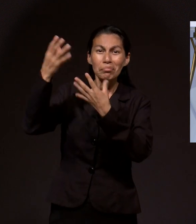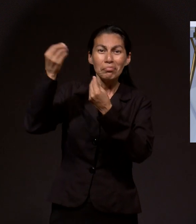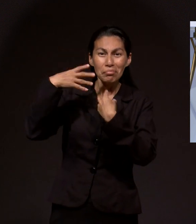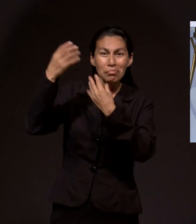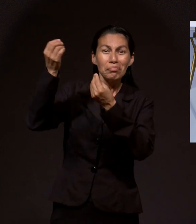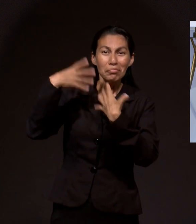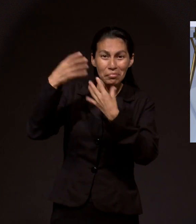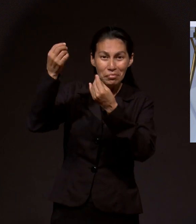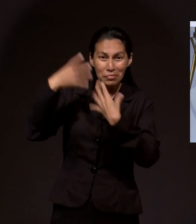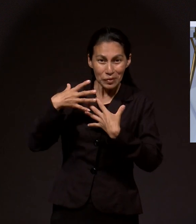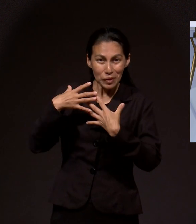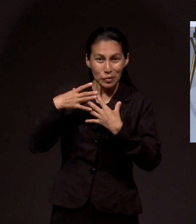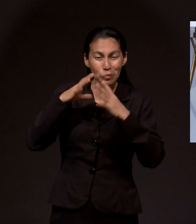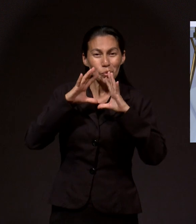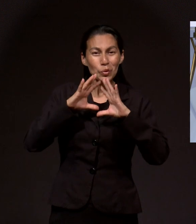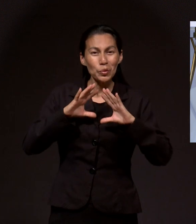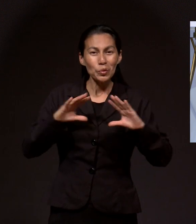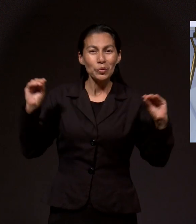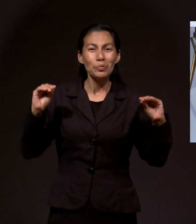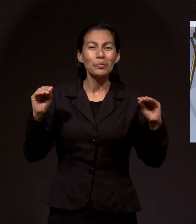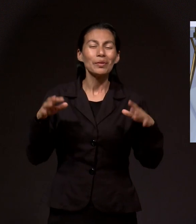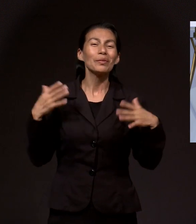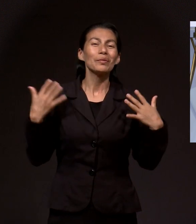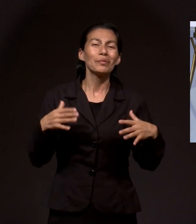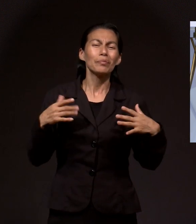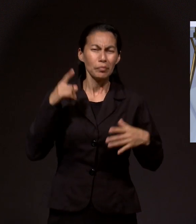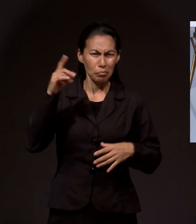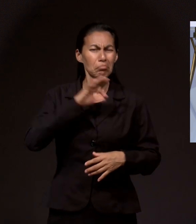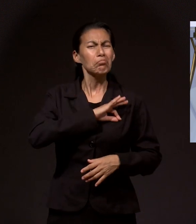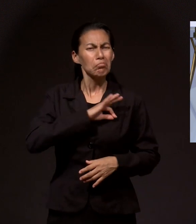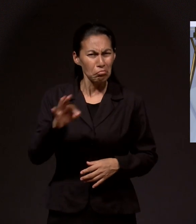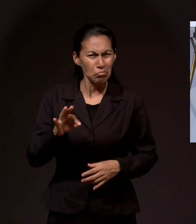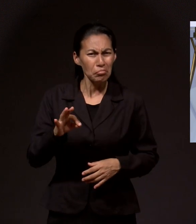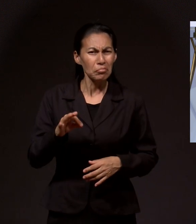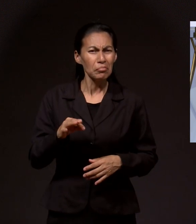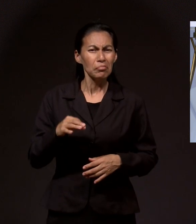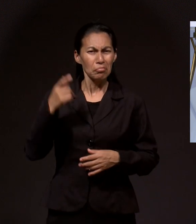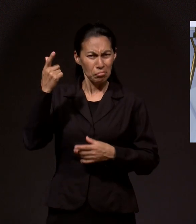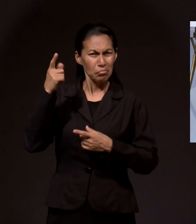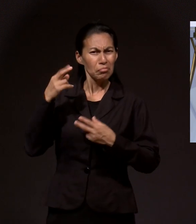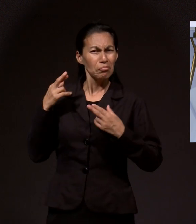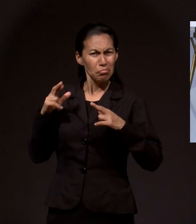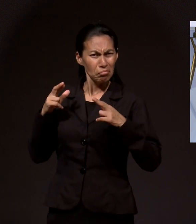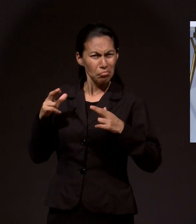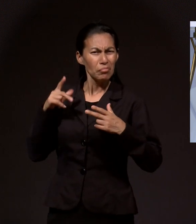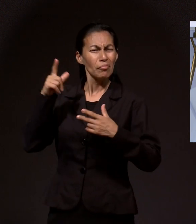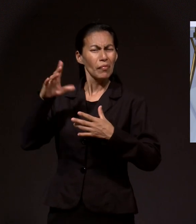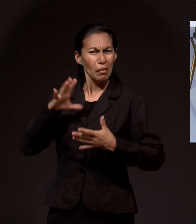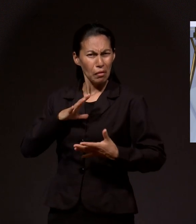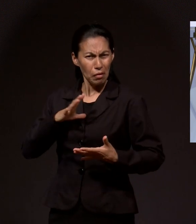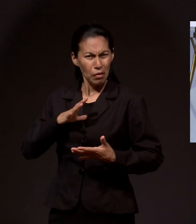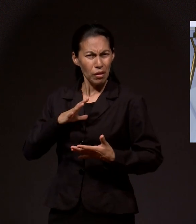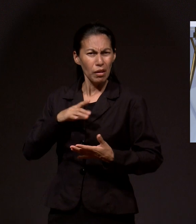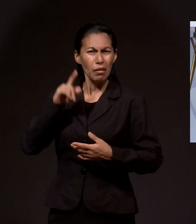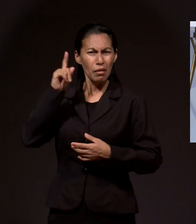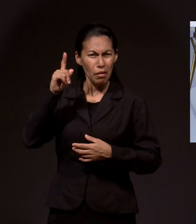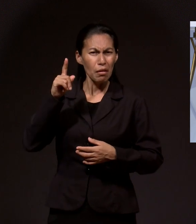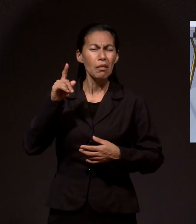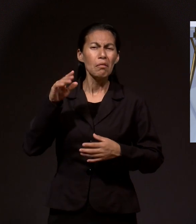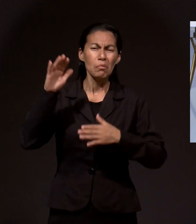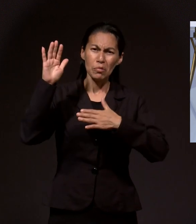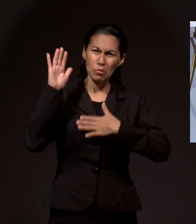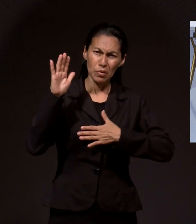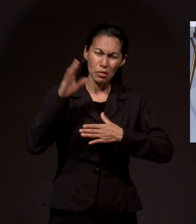Dios es suficientemente capaz, solvente y veraz para cumplir sus